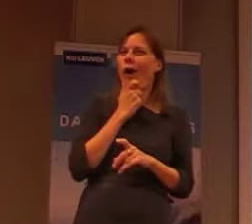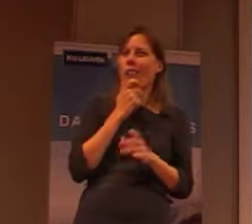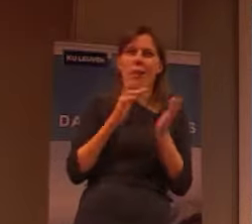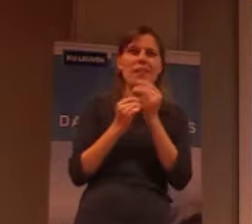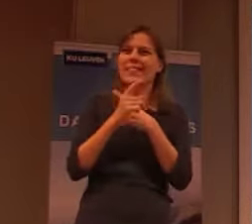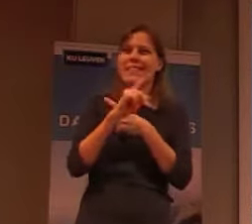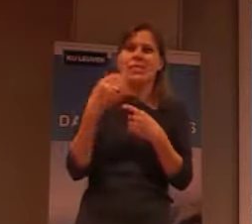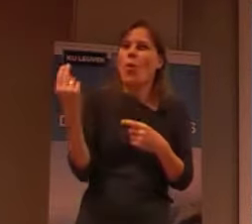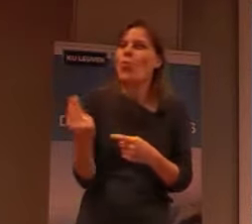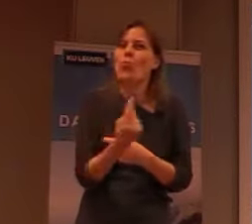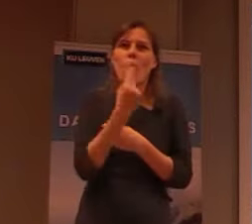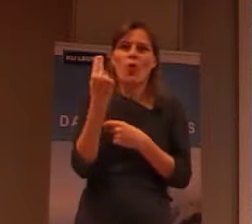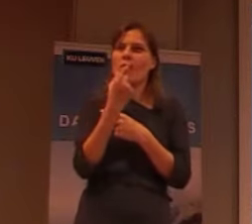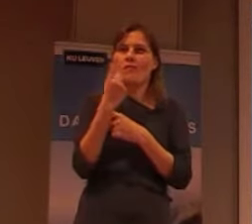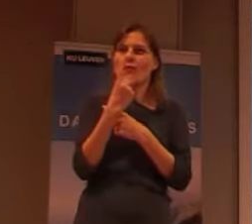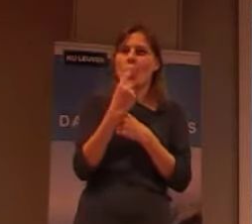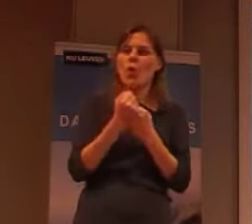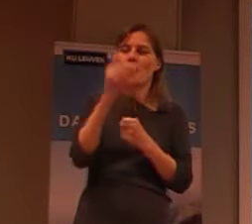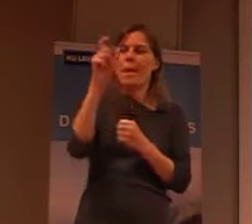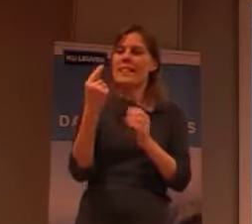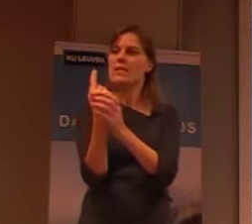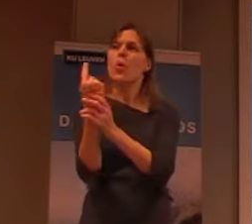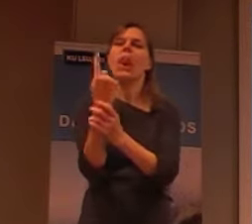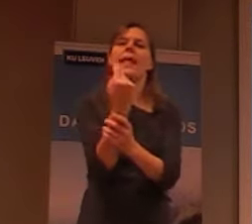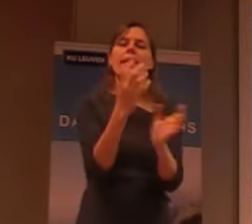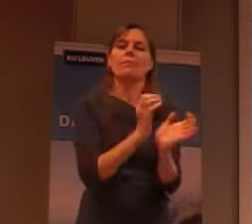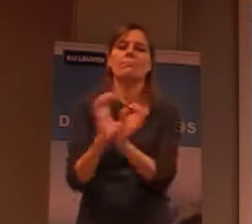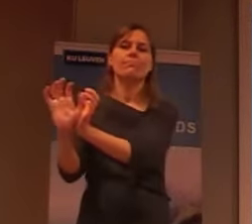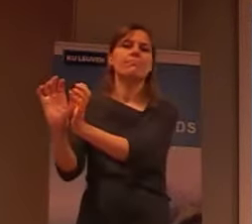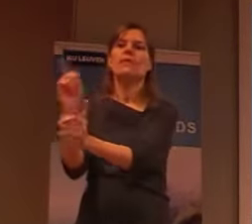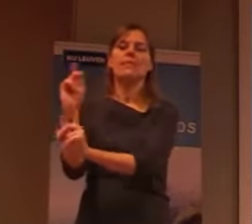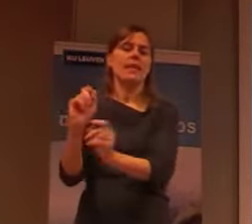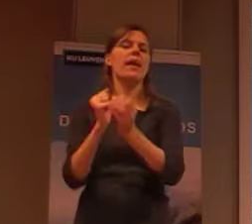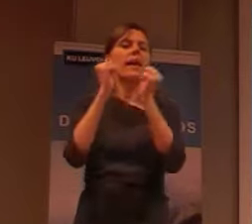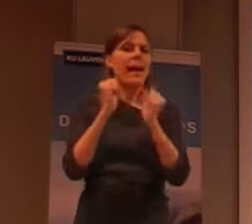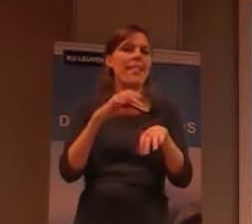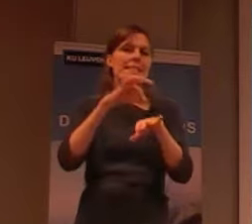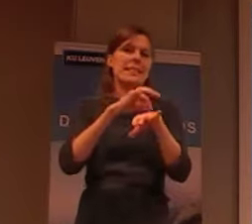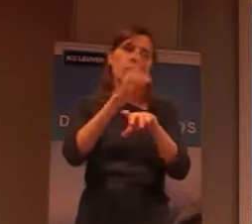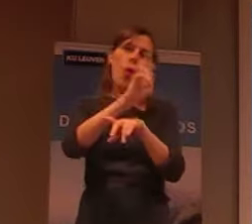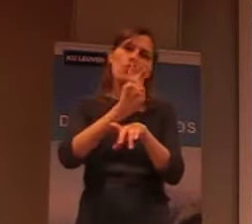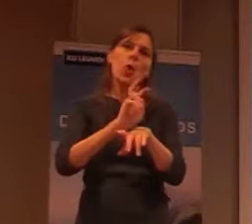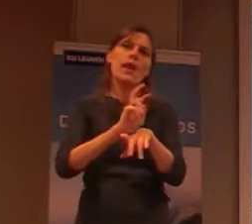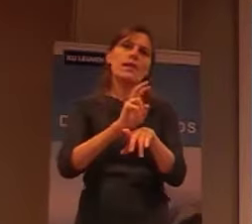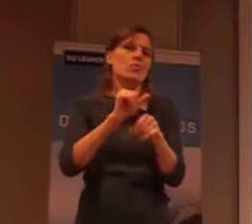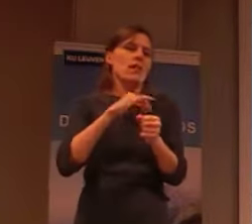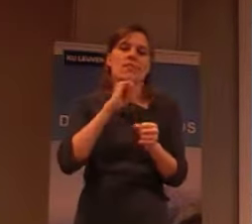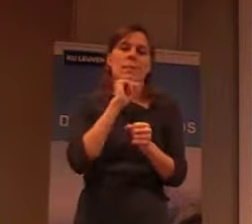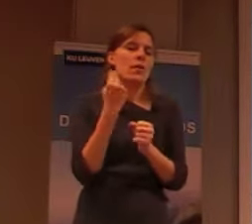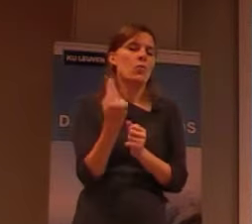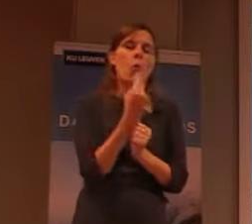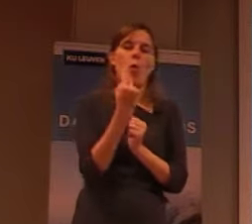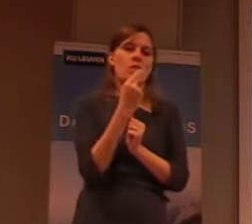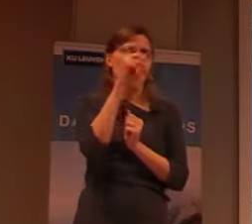nodig. Men kon de ziekte werkelijk in de vang houden, waardoor die handse sociale organisatie ook tot een einde kon komen